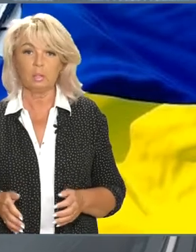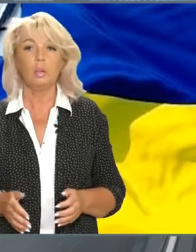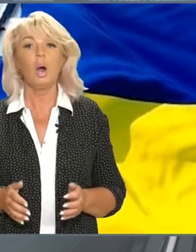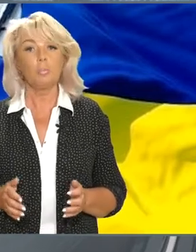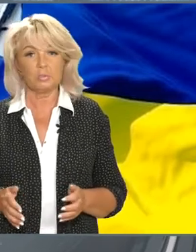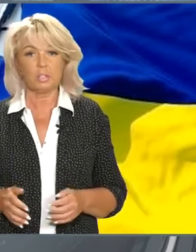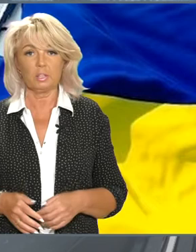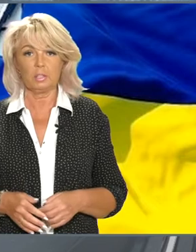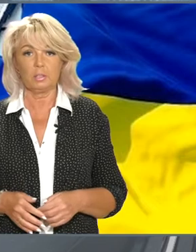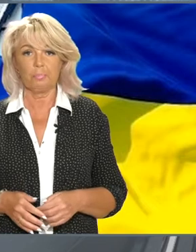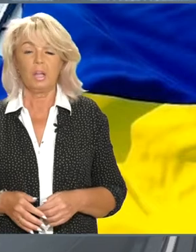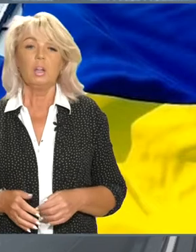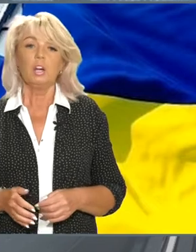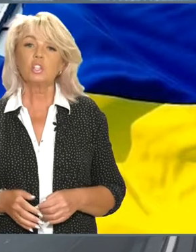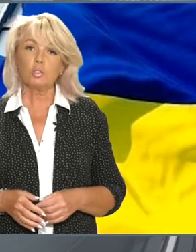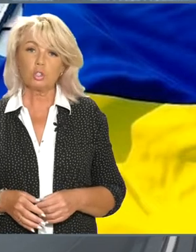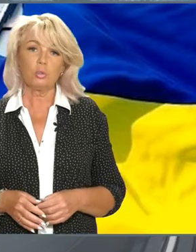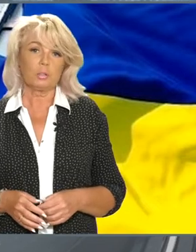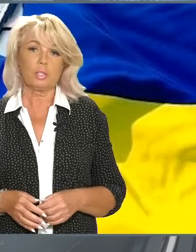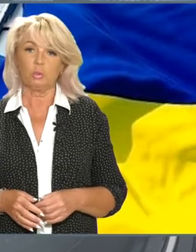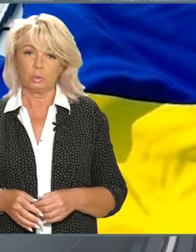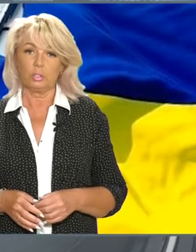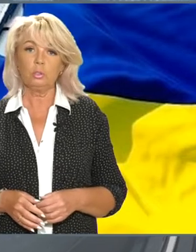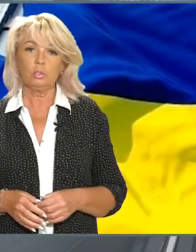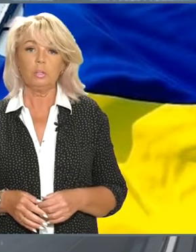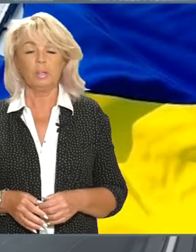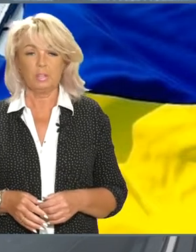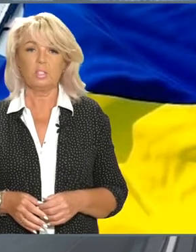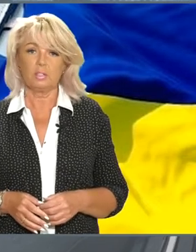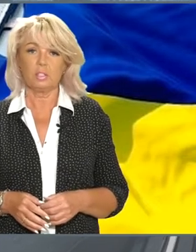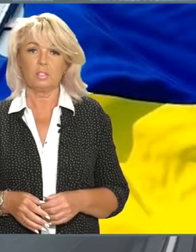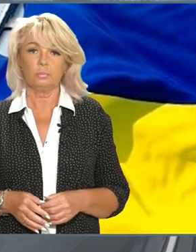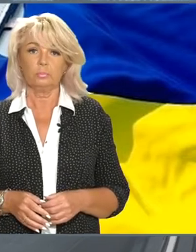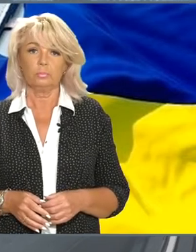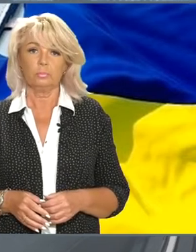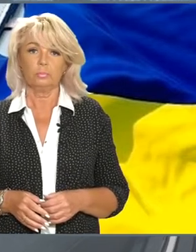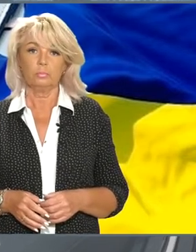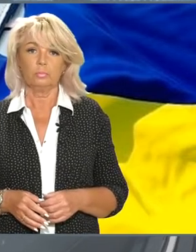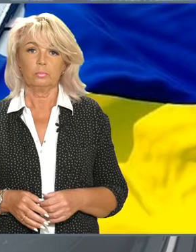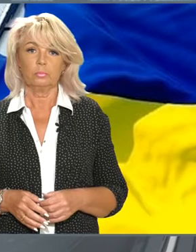областях, а по всій країні. Анжела Сушко, Ярослав Кононенко, Харківські Звісті.